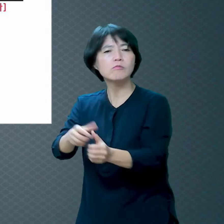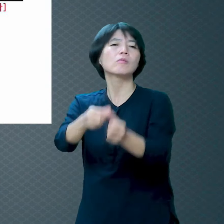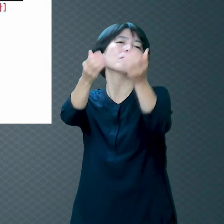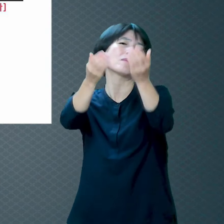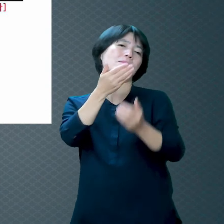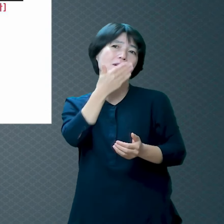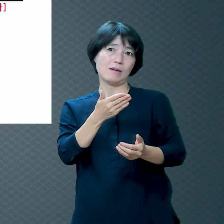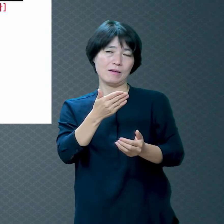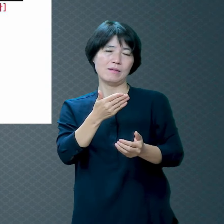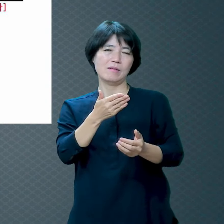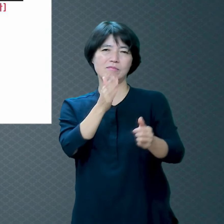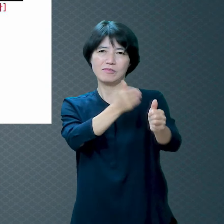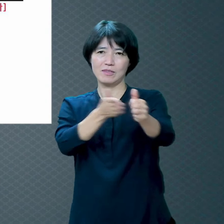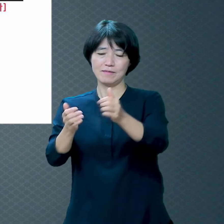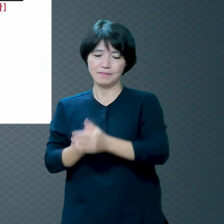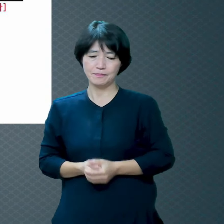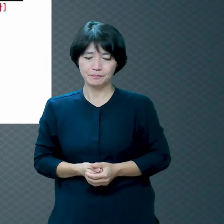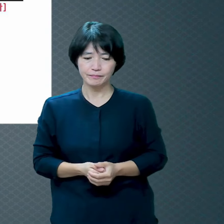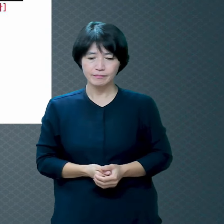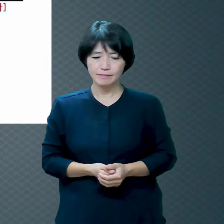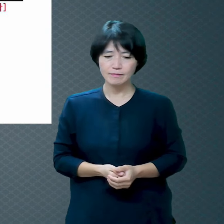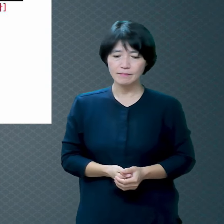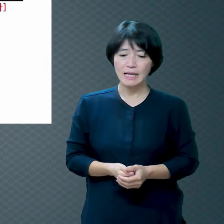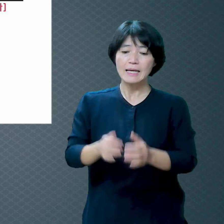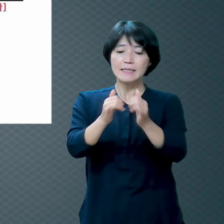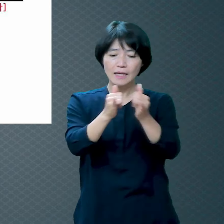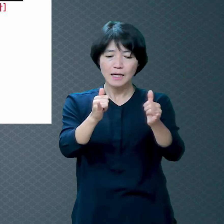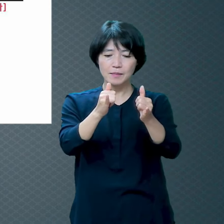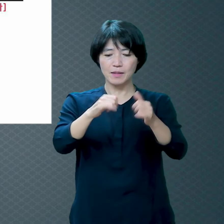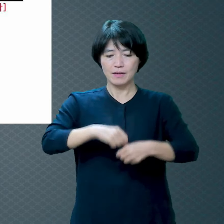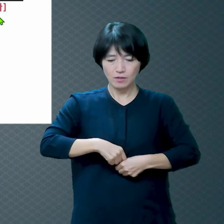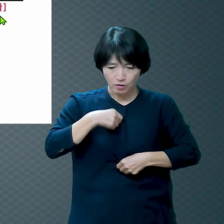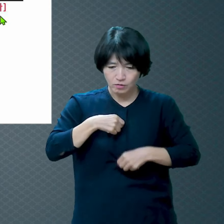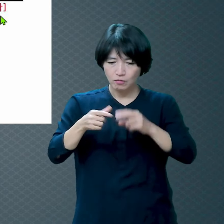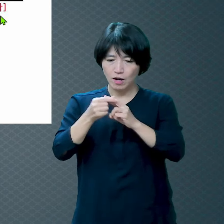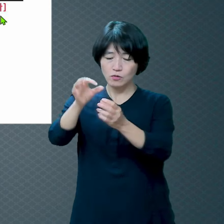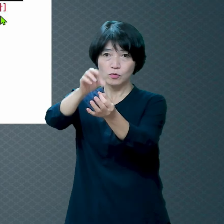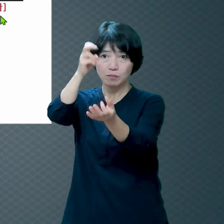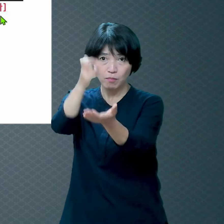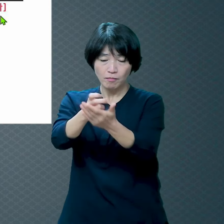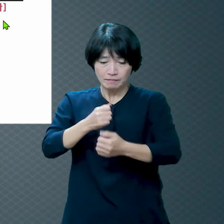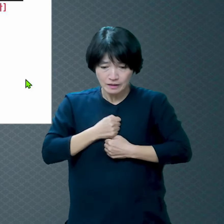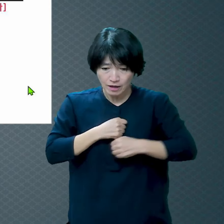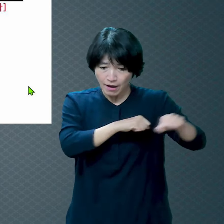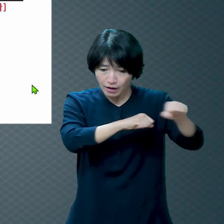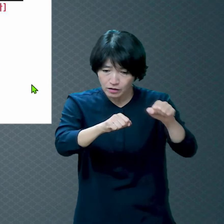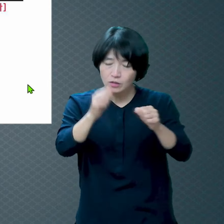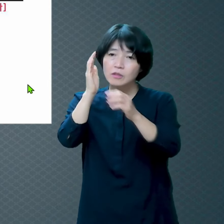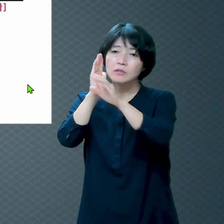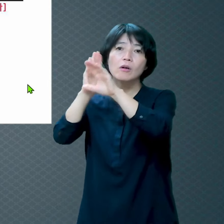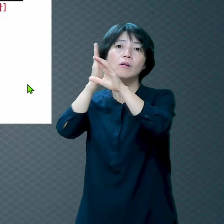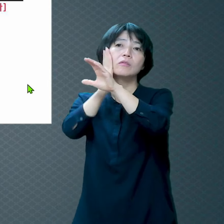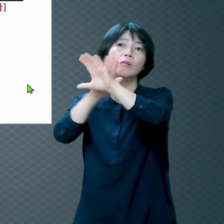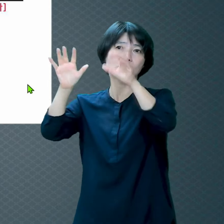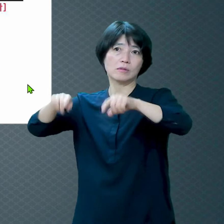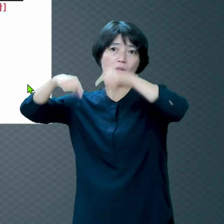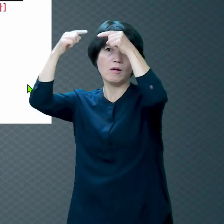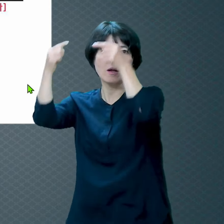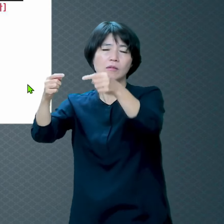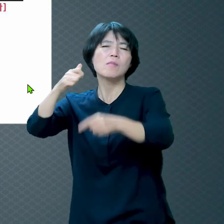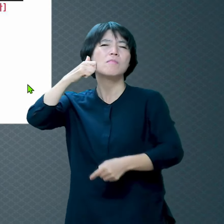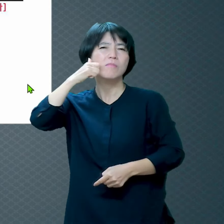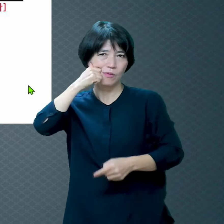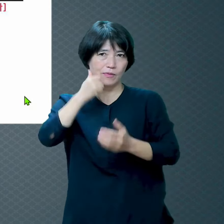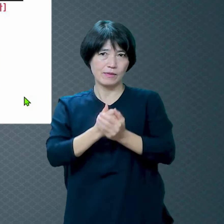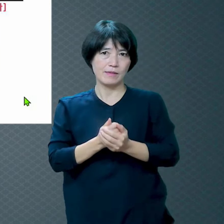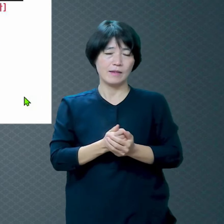인간의 선과 율법을 통해서는 천국에 못 갑니다 다시 말하면 착하게 살아서